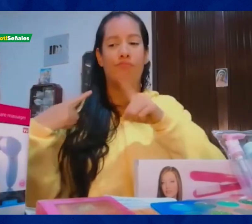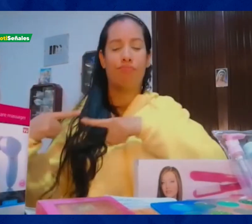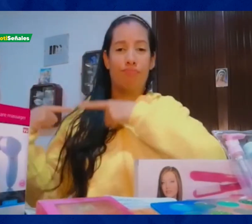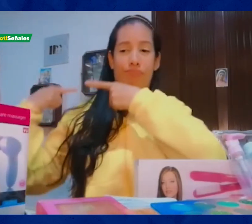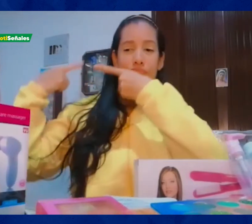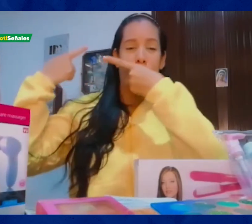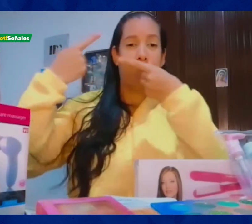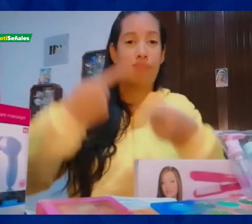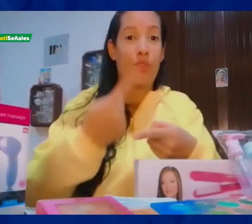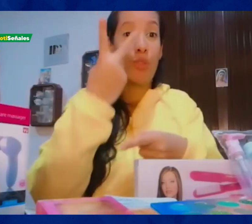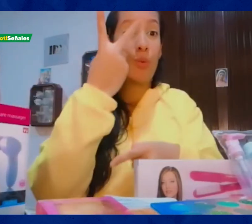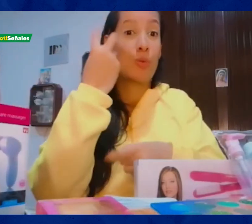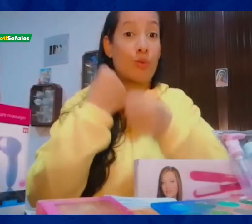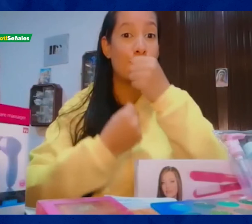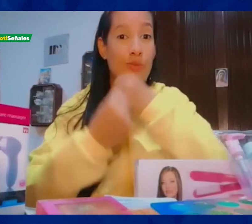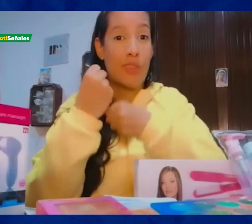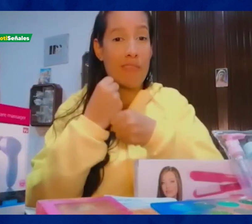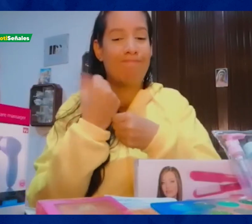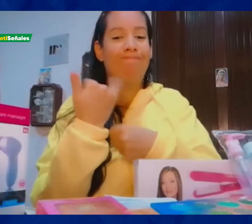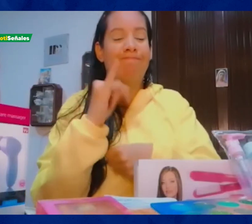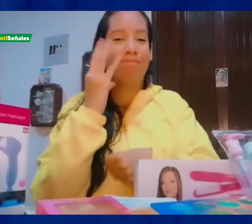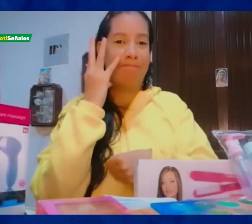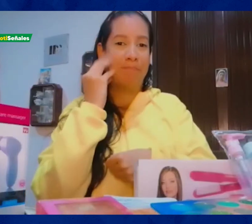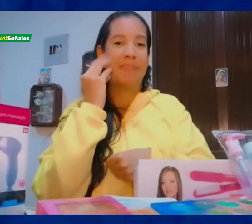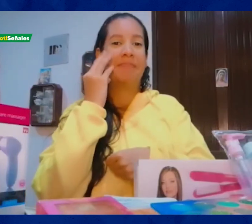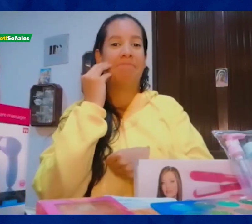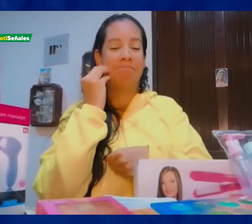Llevo dos años con él. Y ha sido una buena experiencia.